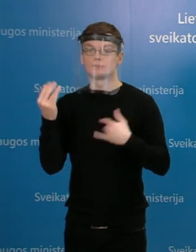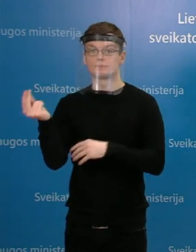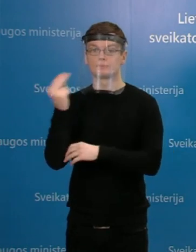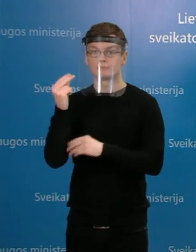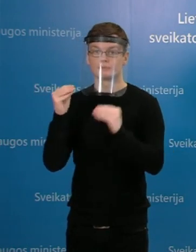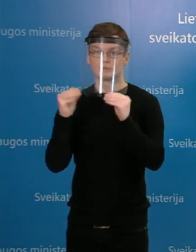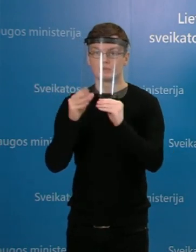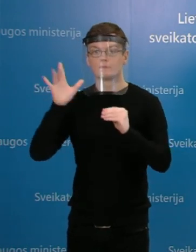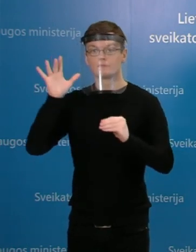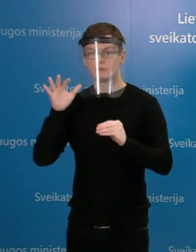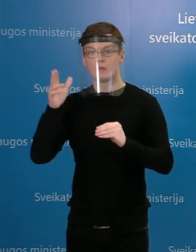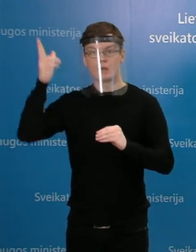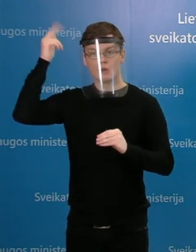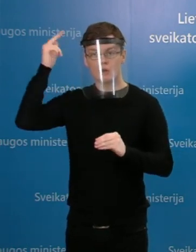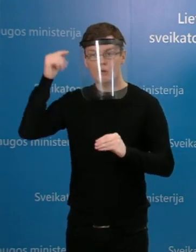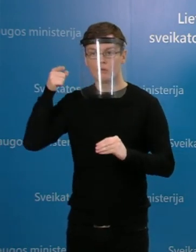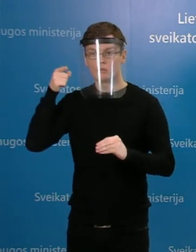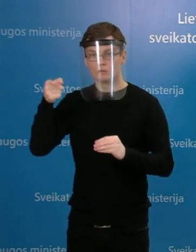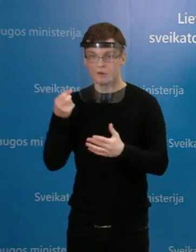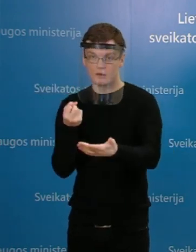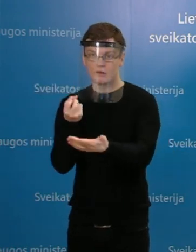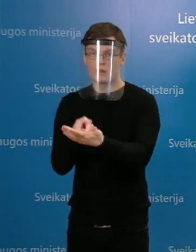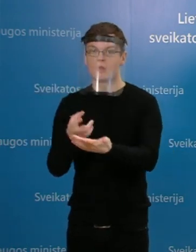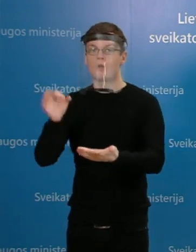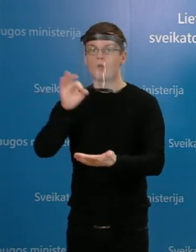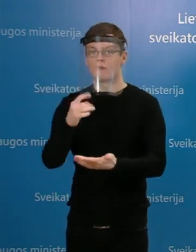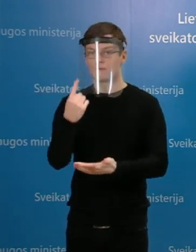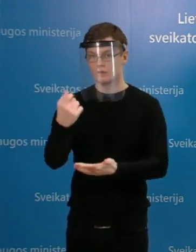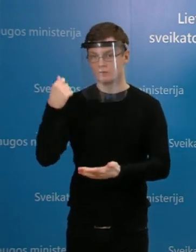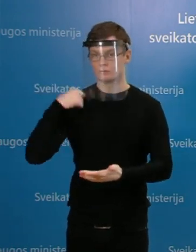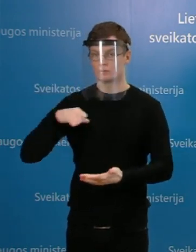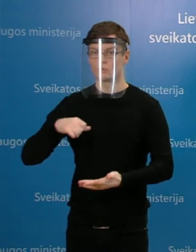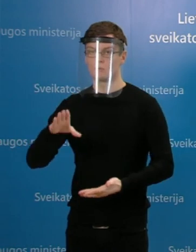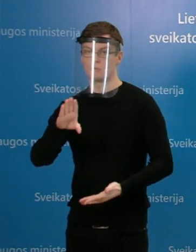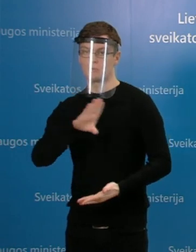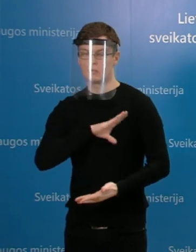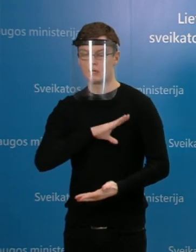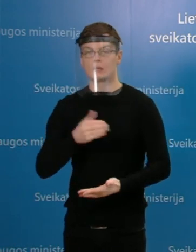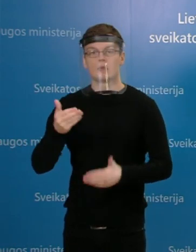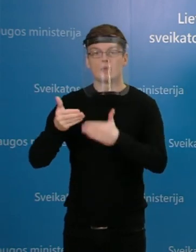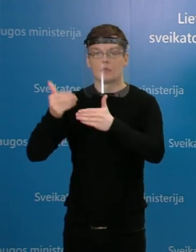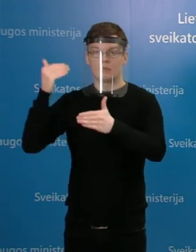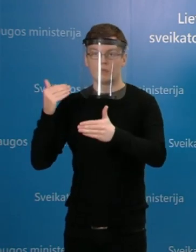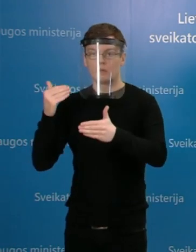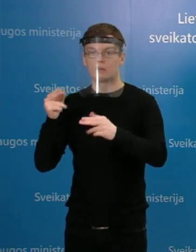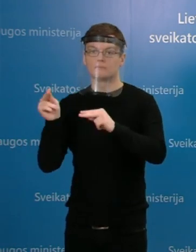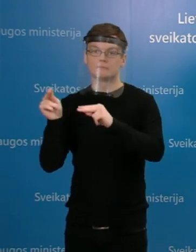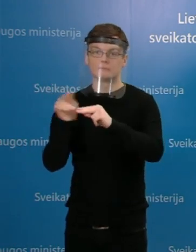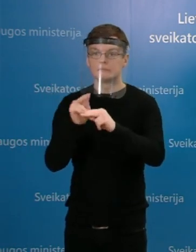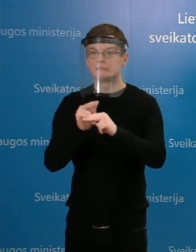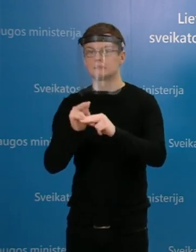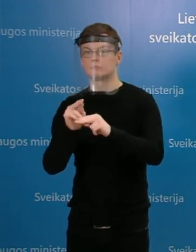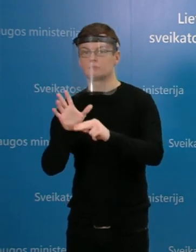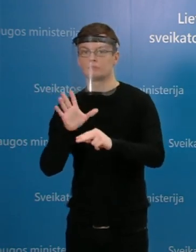iš Kauno klinikinės lygoninės apie vienu asmens mirtį. Asmuo buvo prieš tai gydomas Kauno Respublikinėje